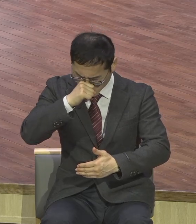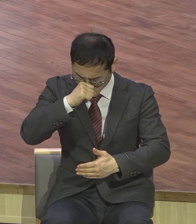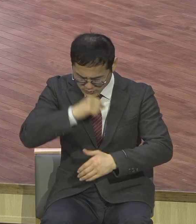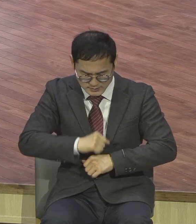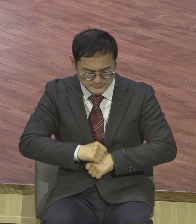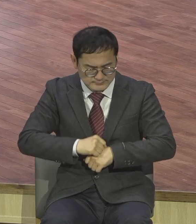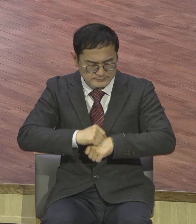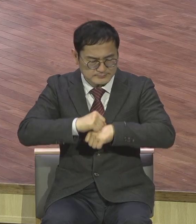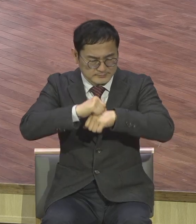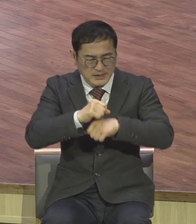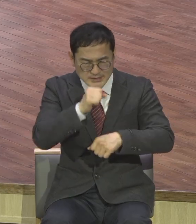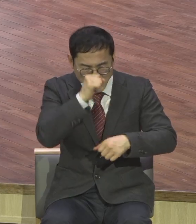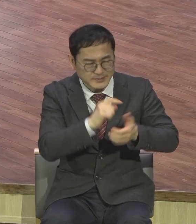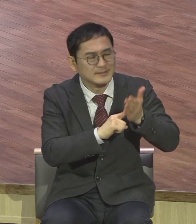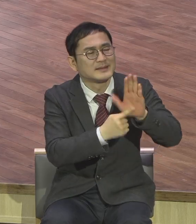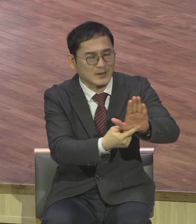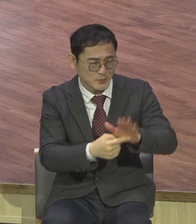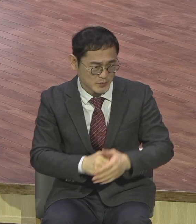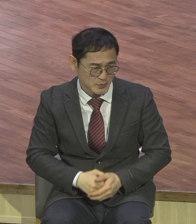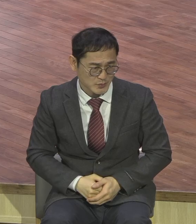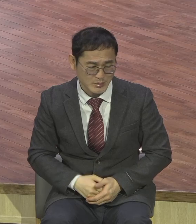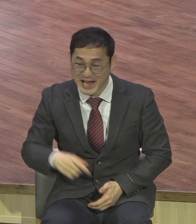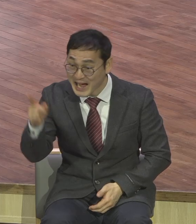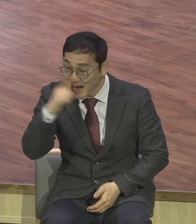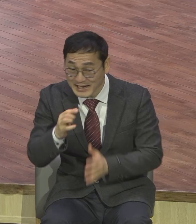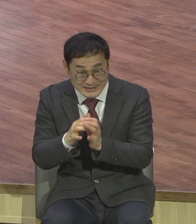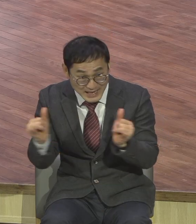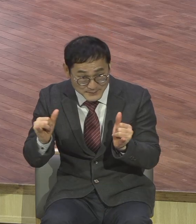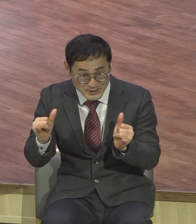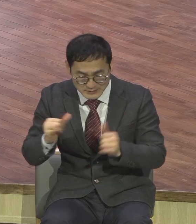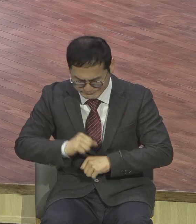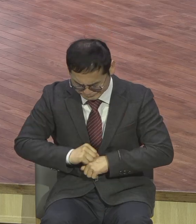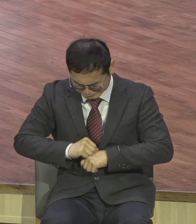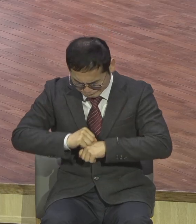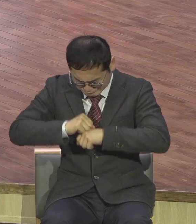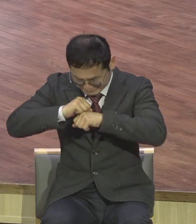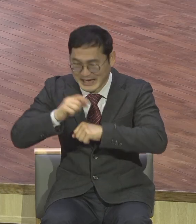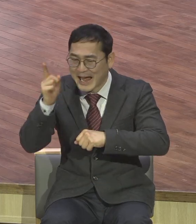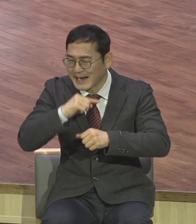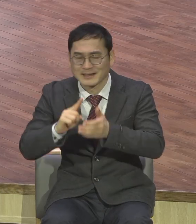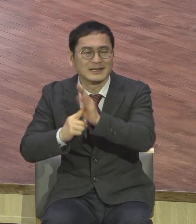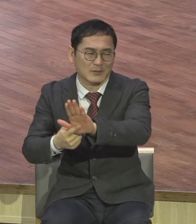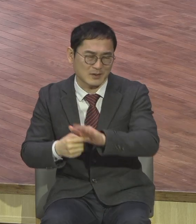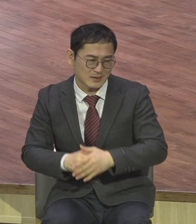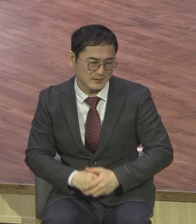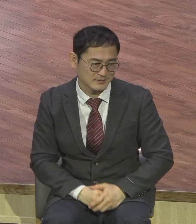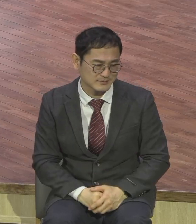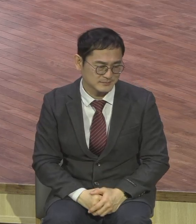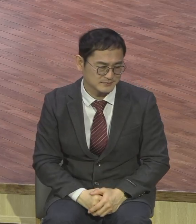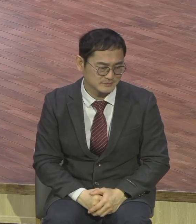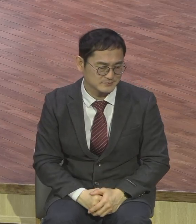선에서 선한 것을 내고 악한 사람은 그 산 악에서 악한 것을 내느니라